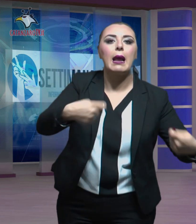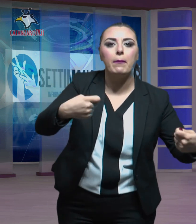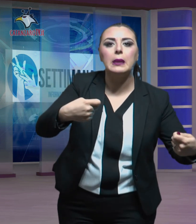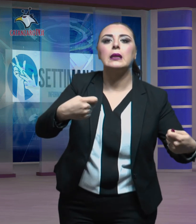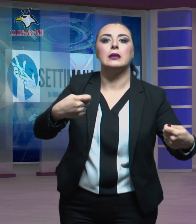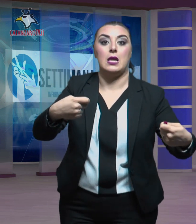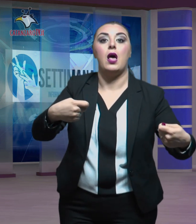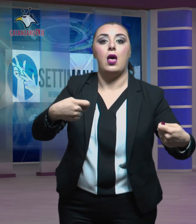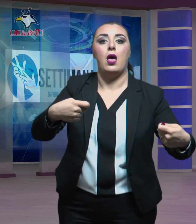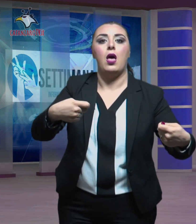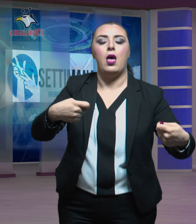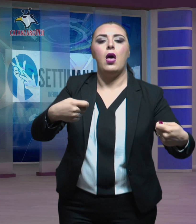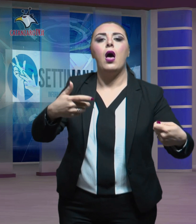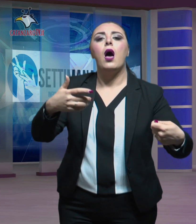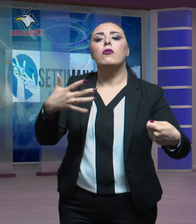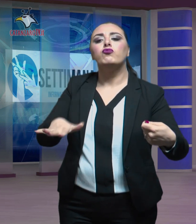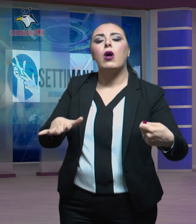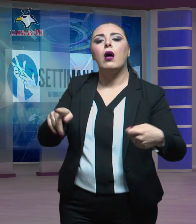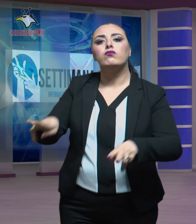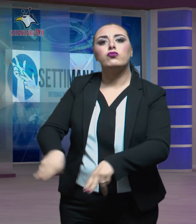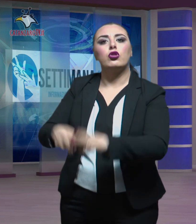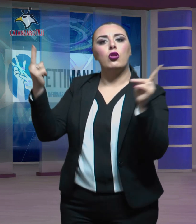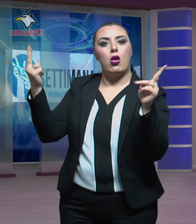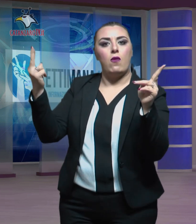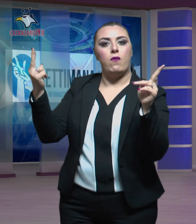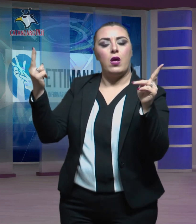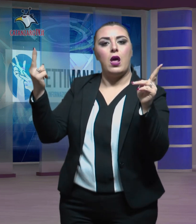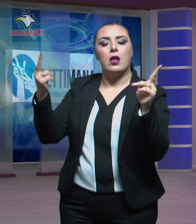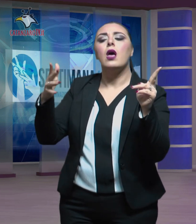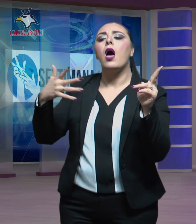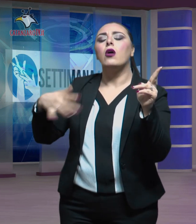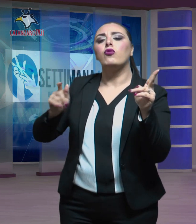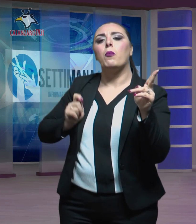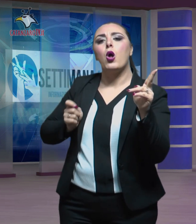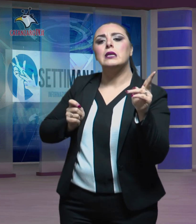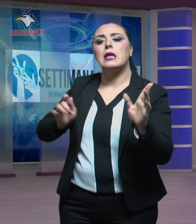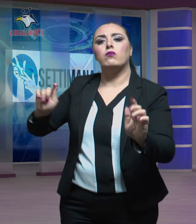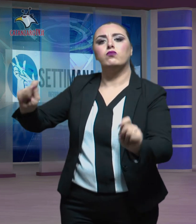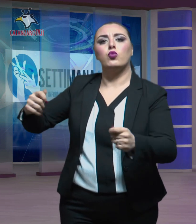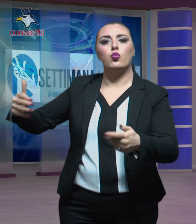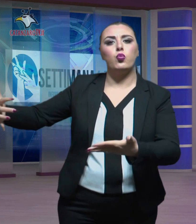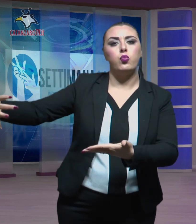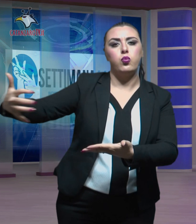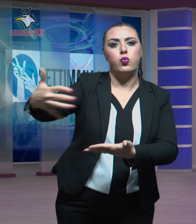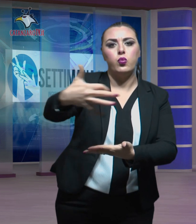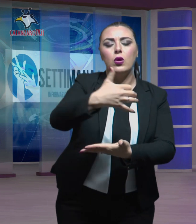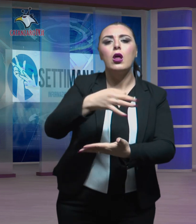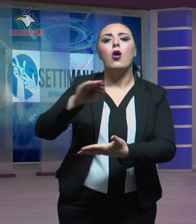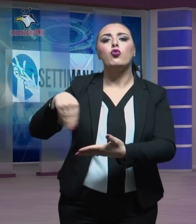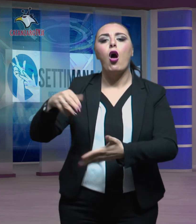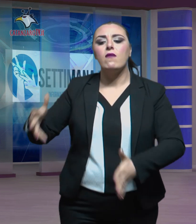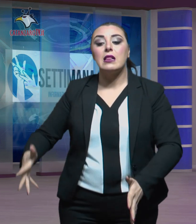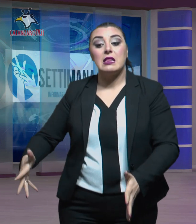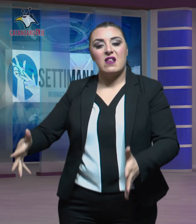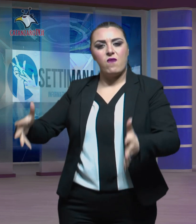rapine, erano state rinvenute e sequestrate dalla polizia in un edificio